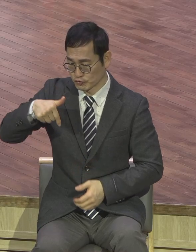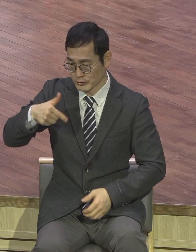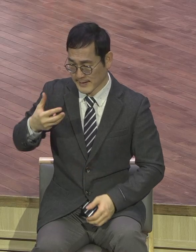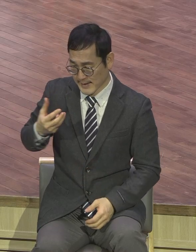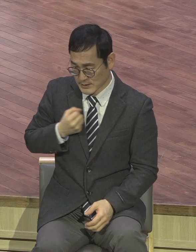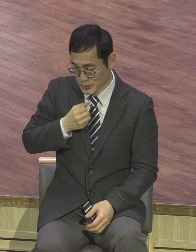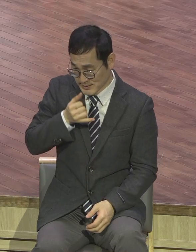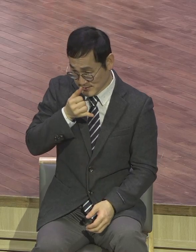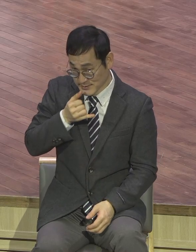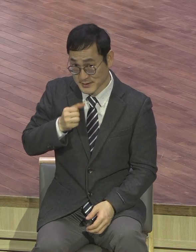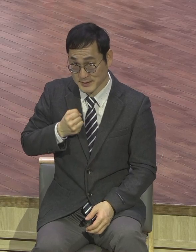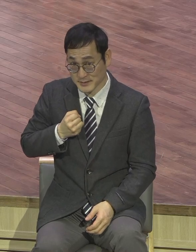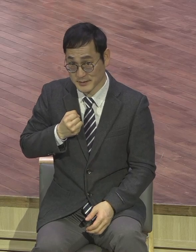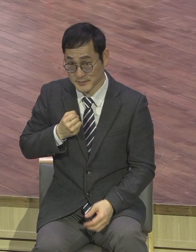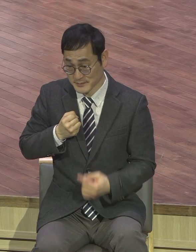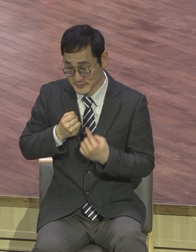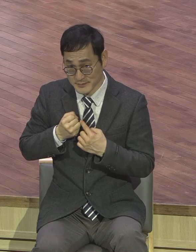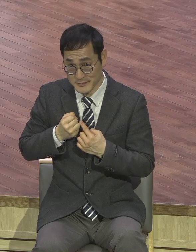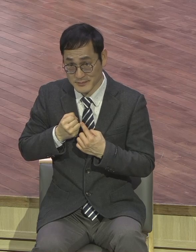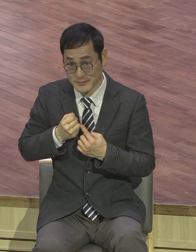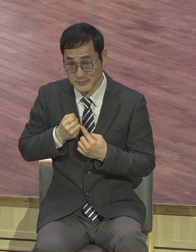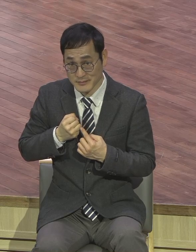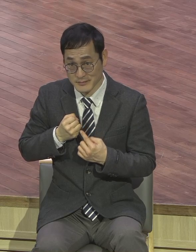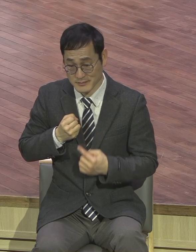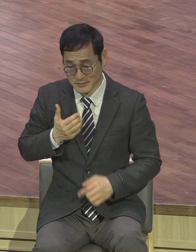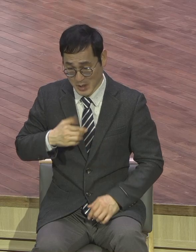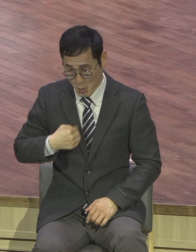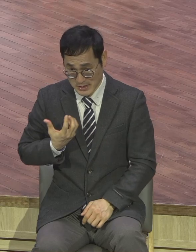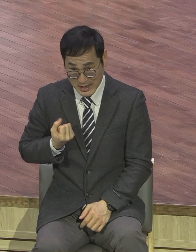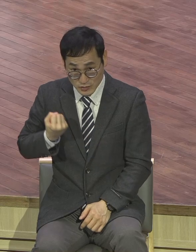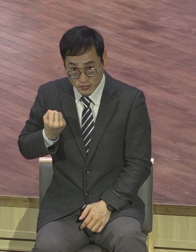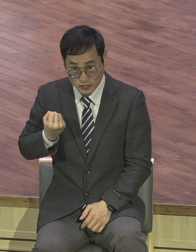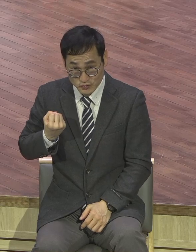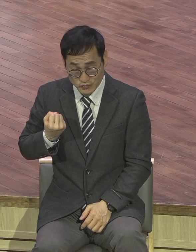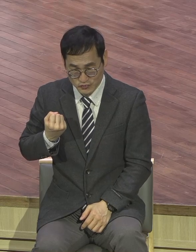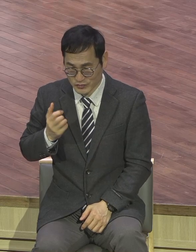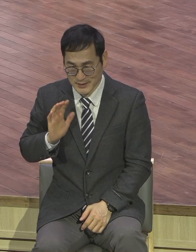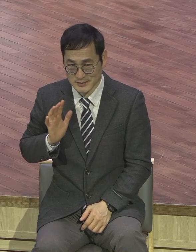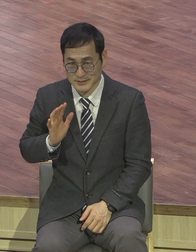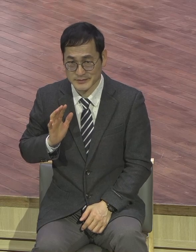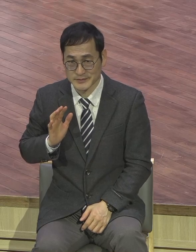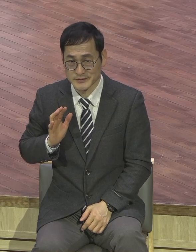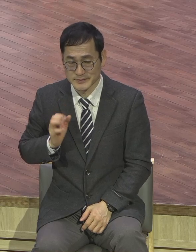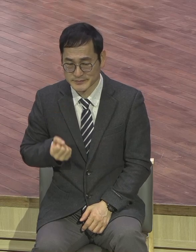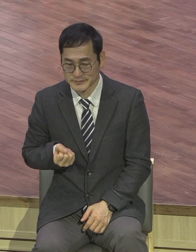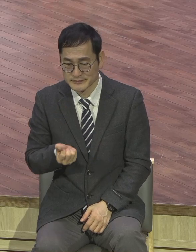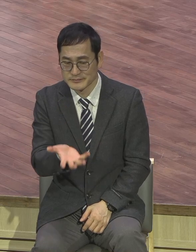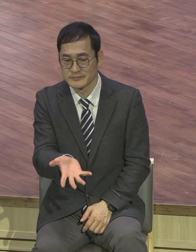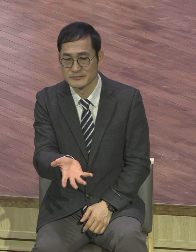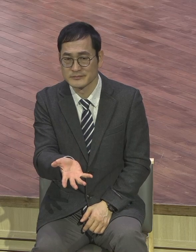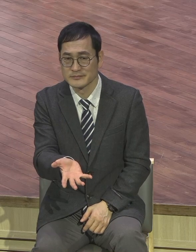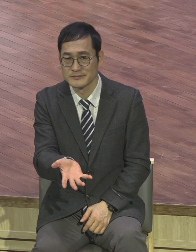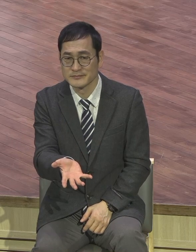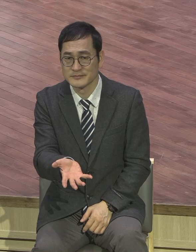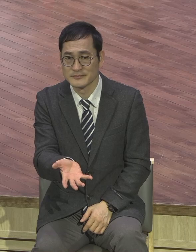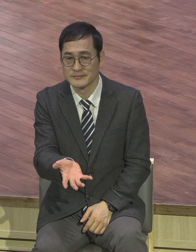그대로 못 있습니다. 가만히 못 있어요. 내게 말씀이 정말 생명 있다 하면 불신 가족